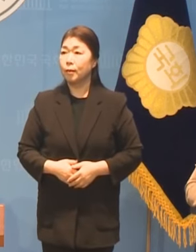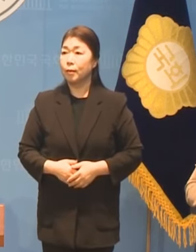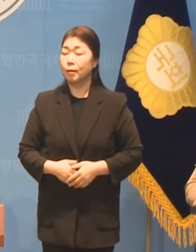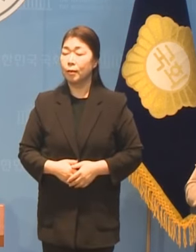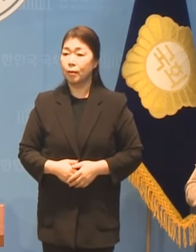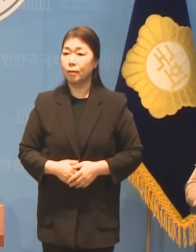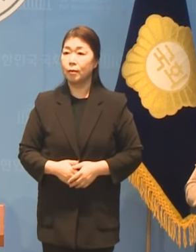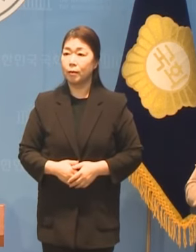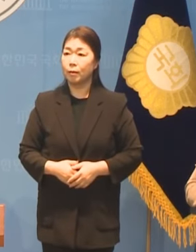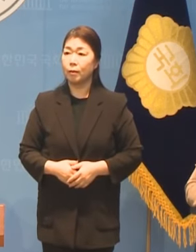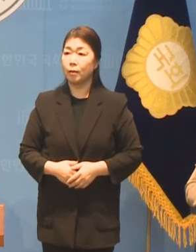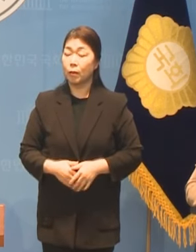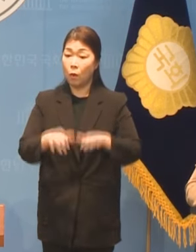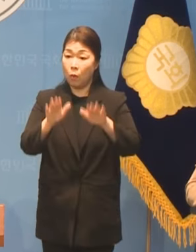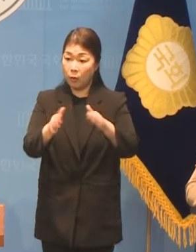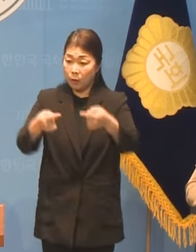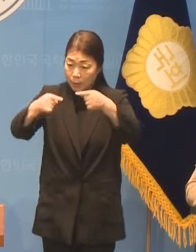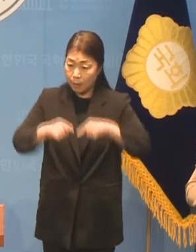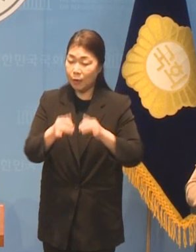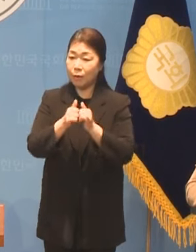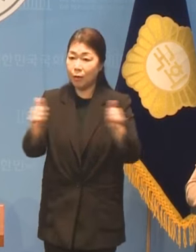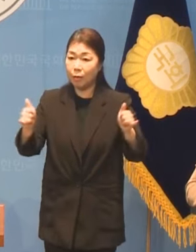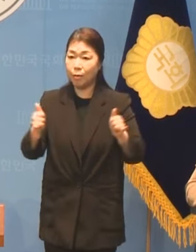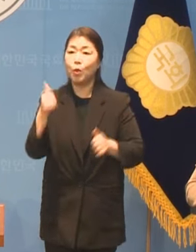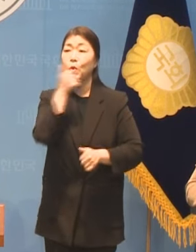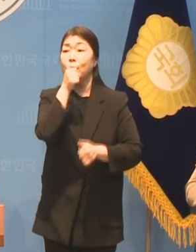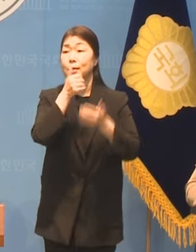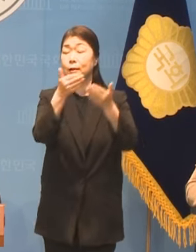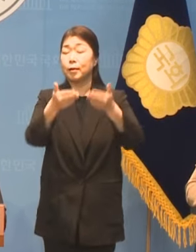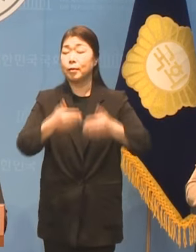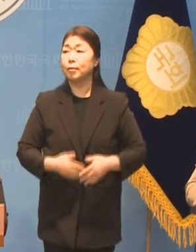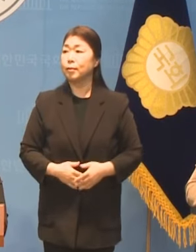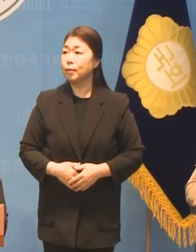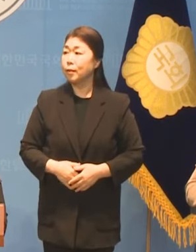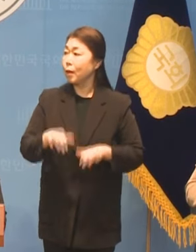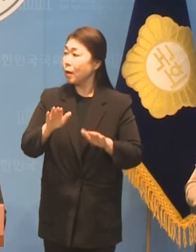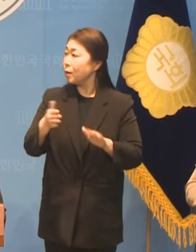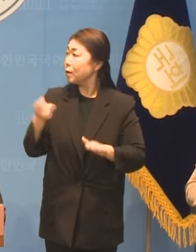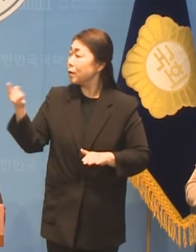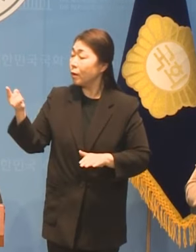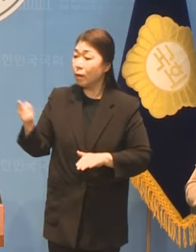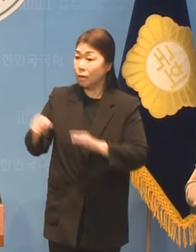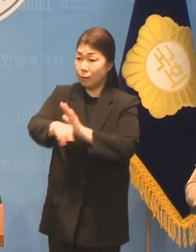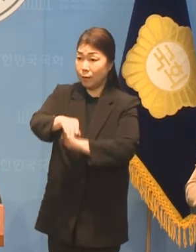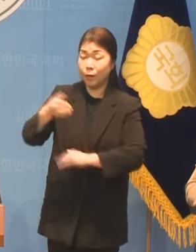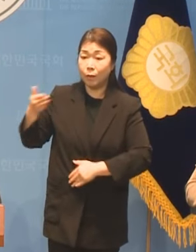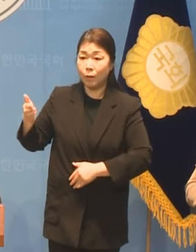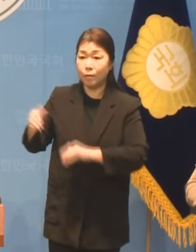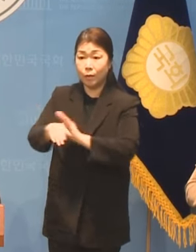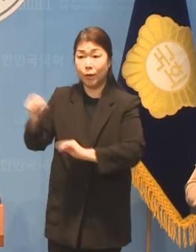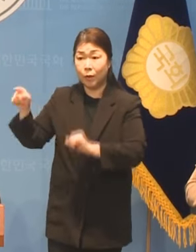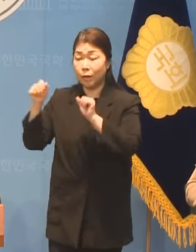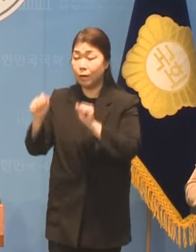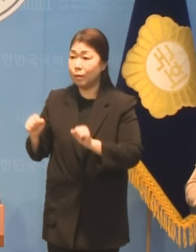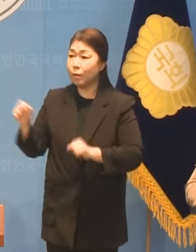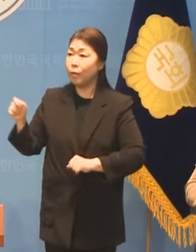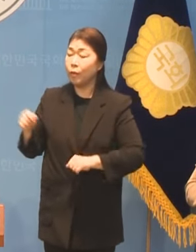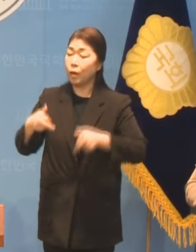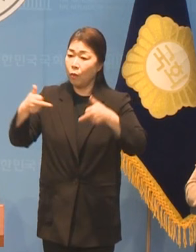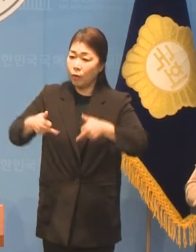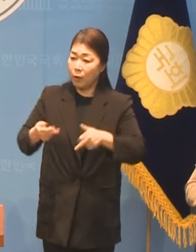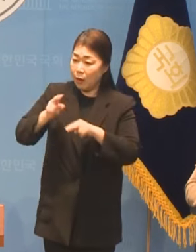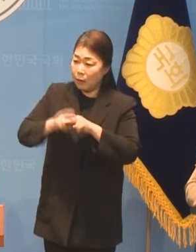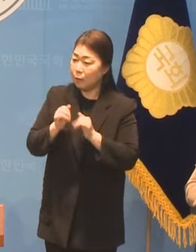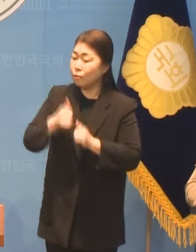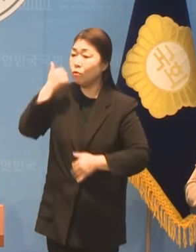오늘 오신 분들 간단하게 소개해 드리겠습니다 먼저 이 왼쪽에 오른쪽에 계신 휠체어를 타신